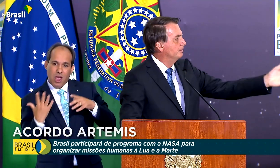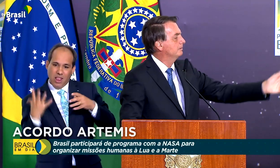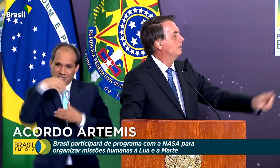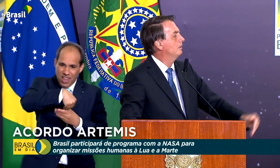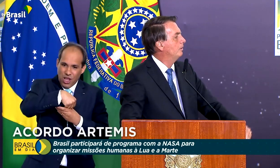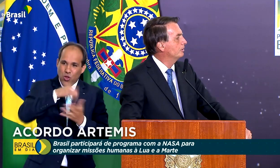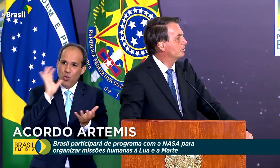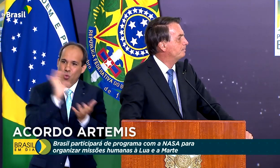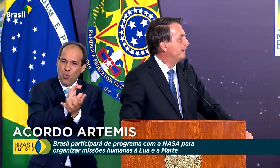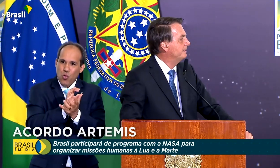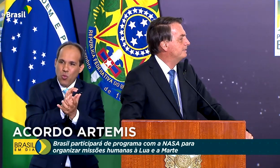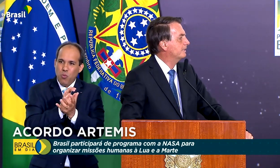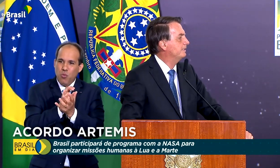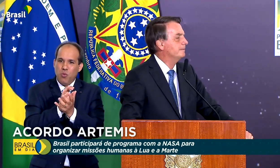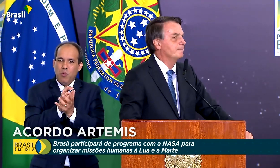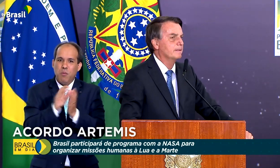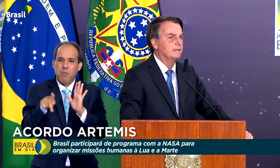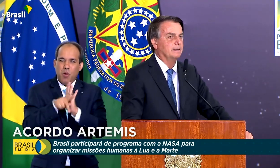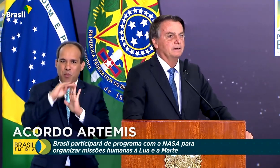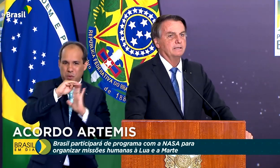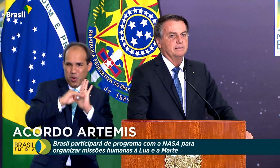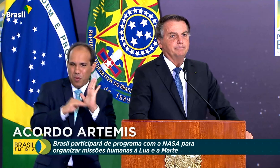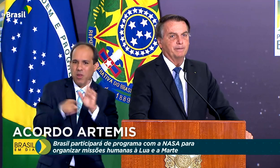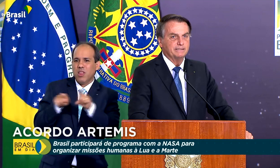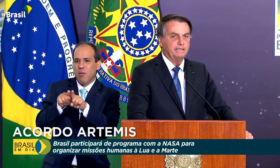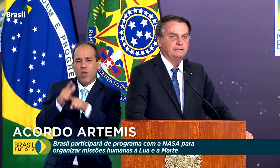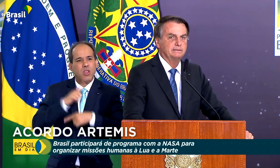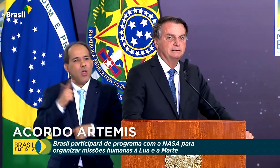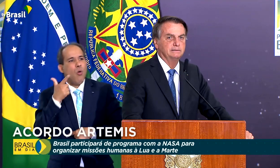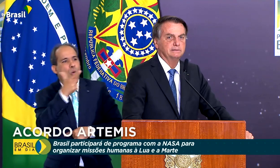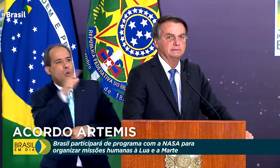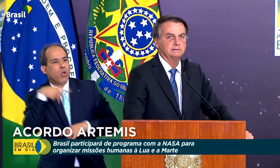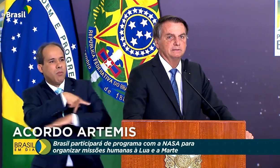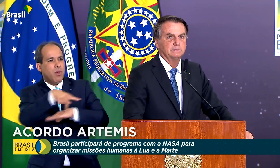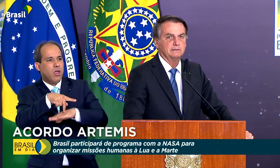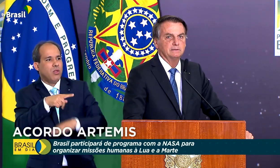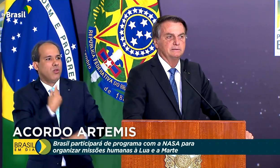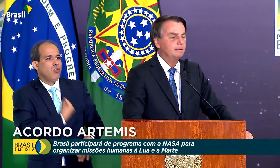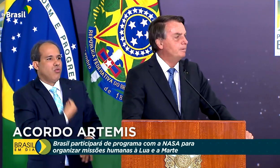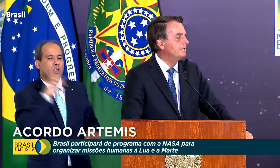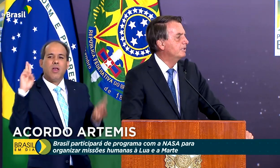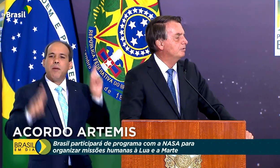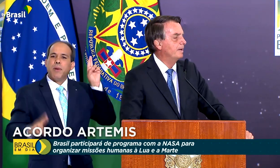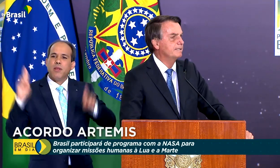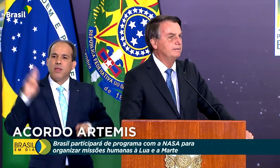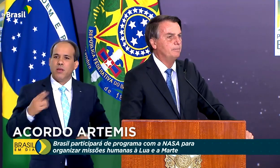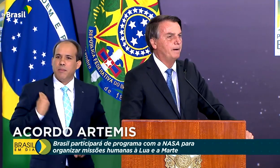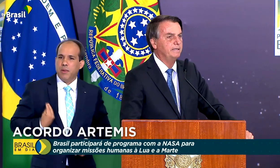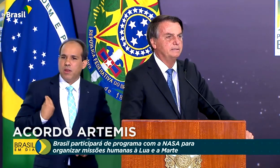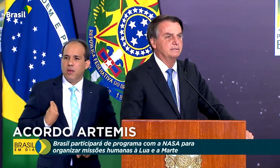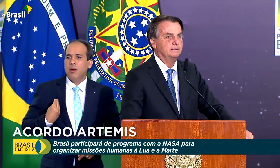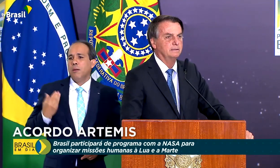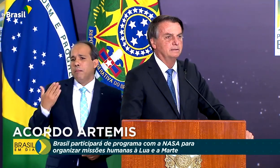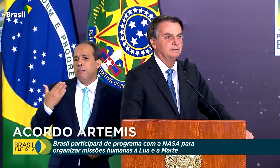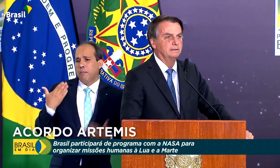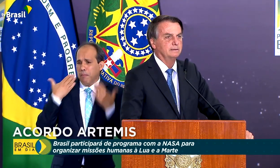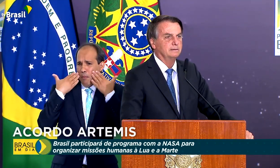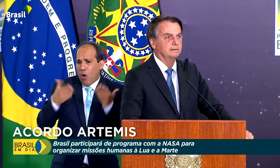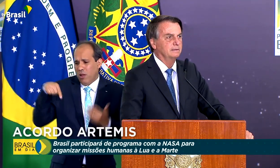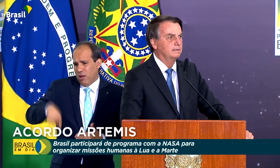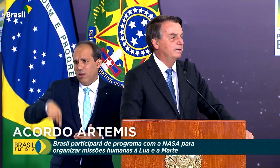grupo, bem como outros países aqui presentes, demonstra que o Brasil é um país